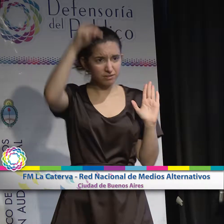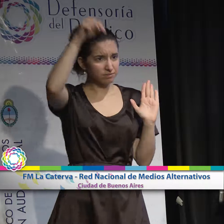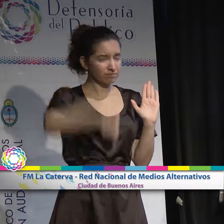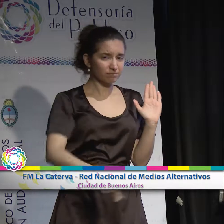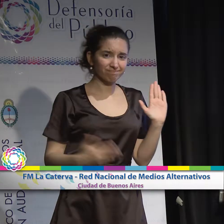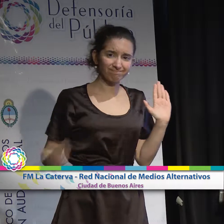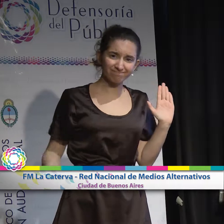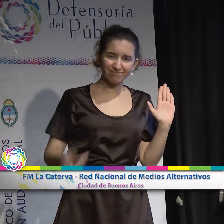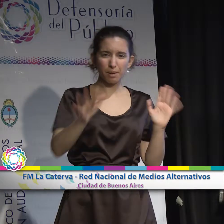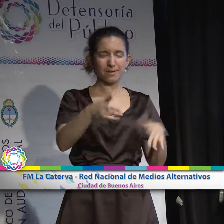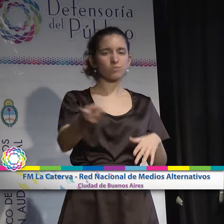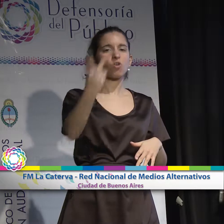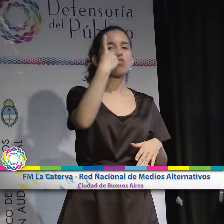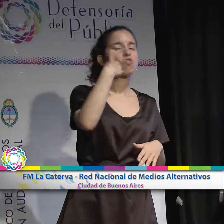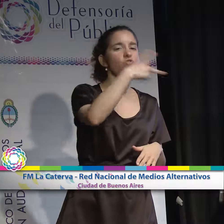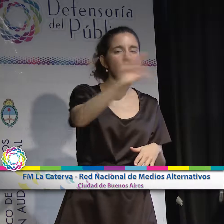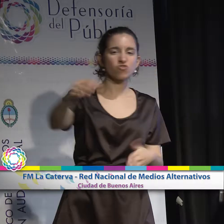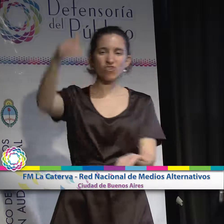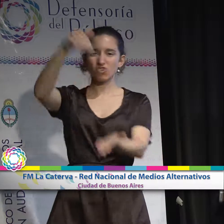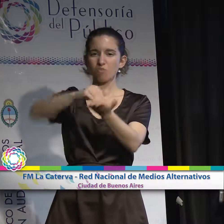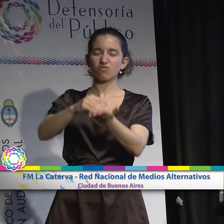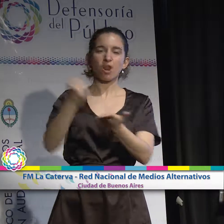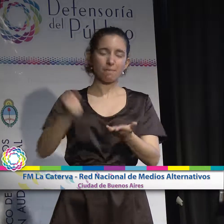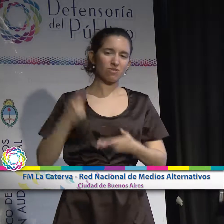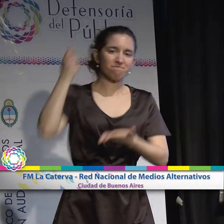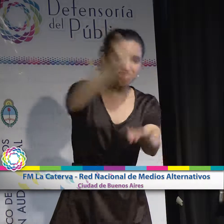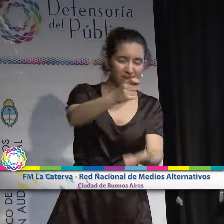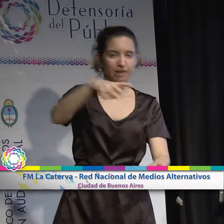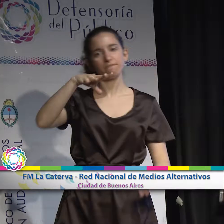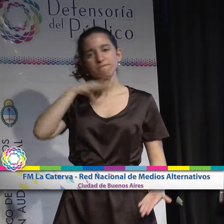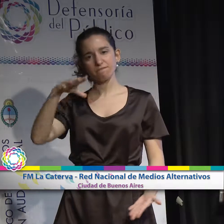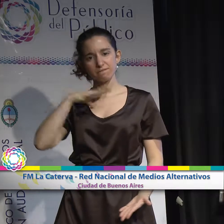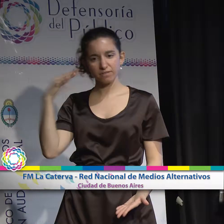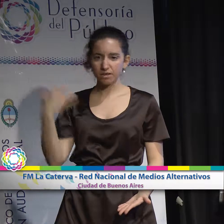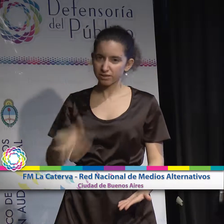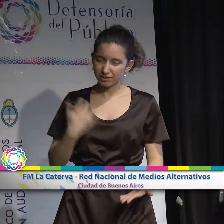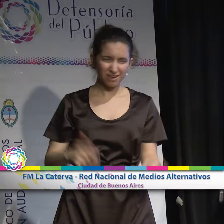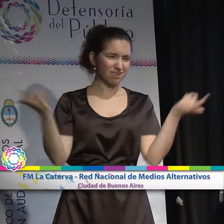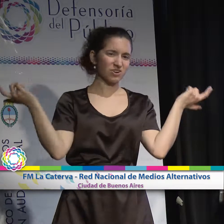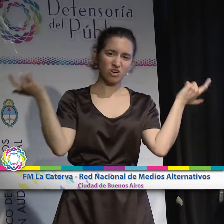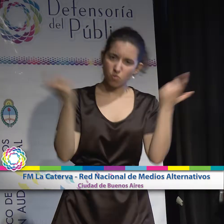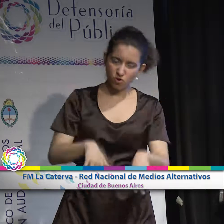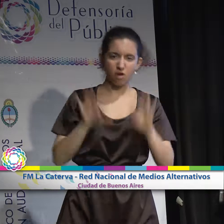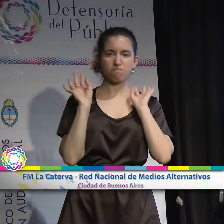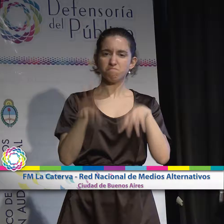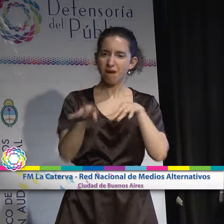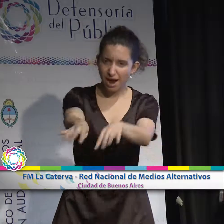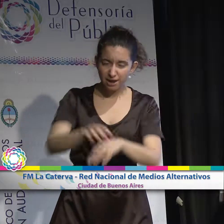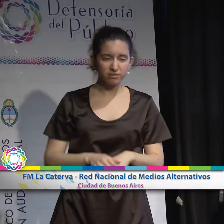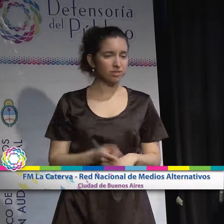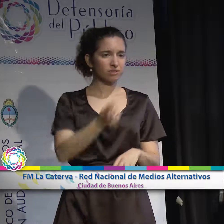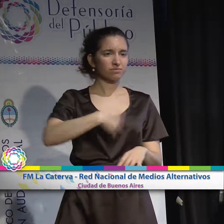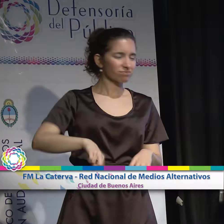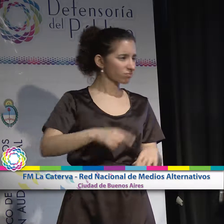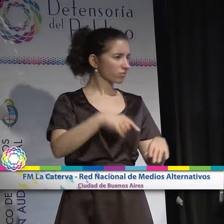estimamos asciende alrededor de 200 millones de pesos a todo el sector. Hemos tenido reuniones, hemos hecho movilizaciones al ente, los medios